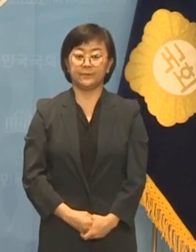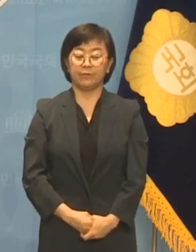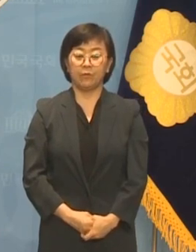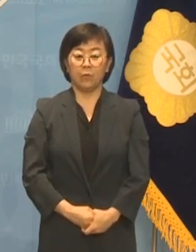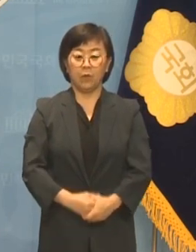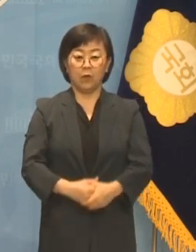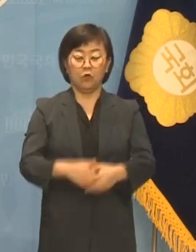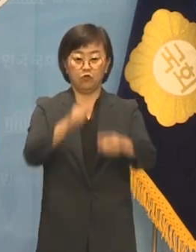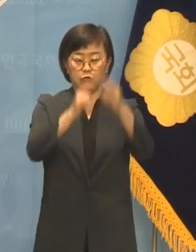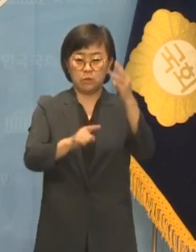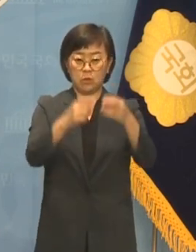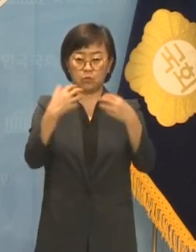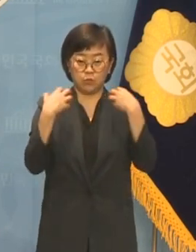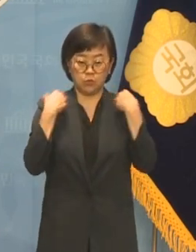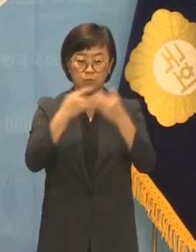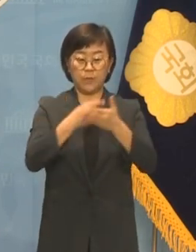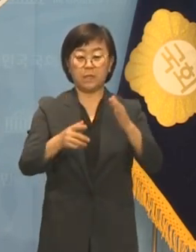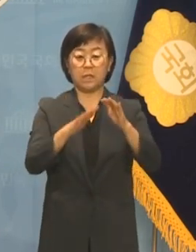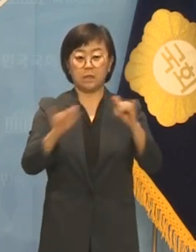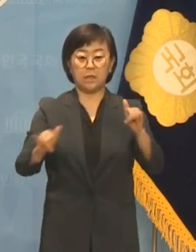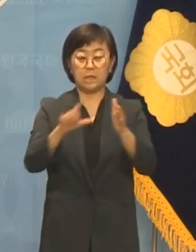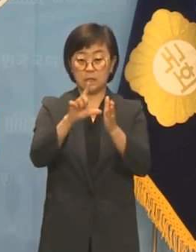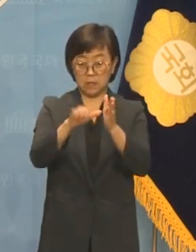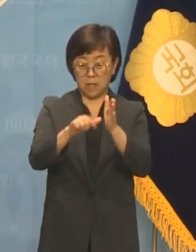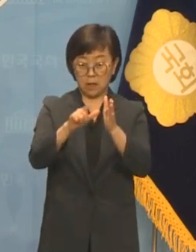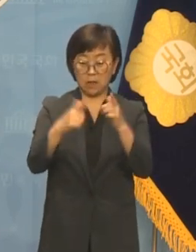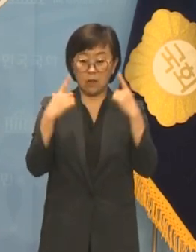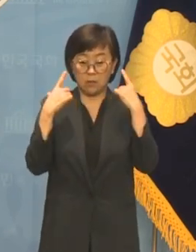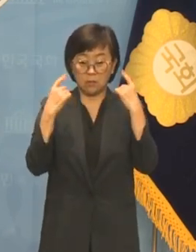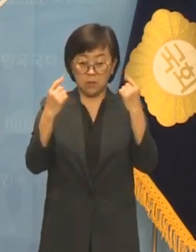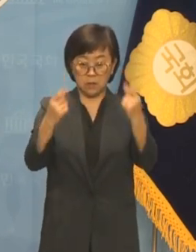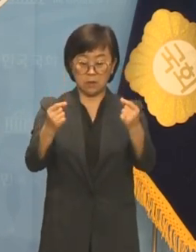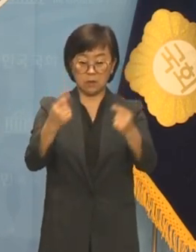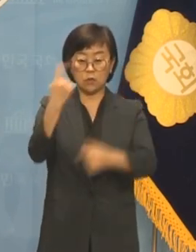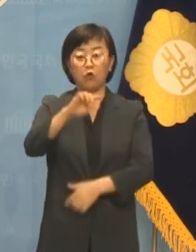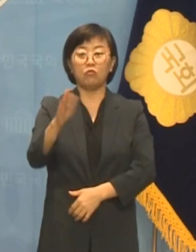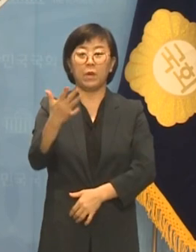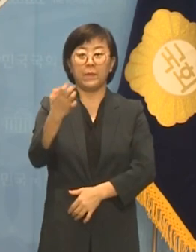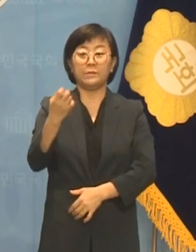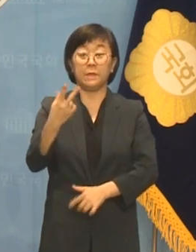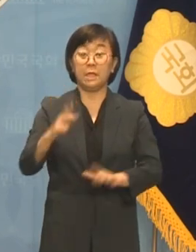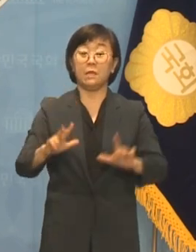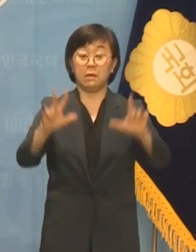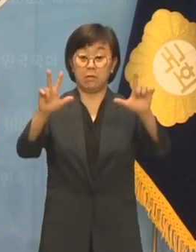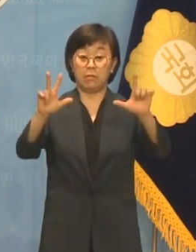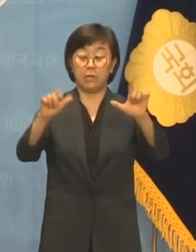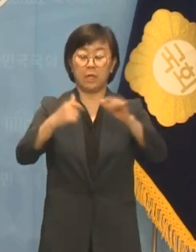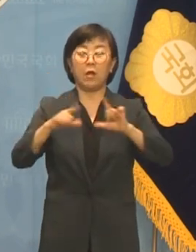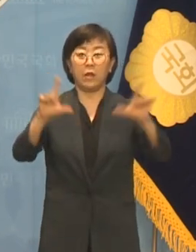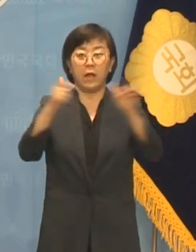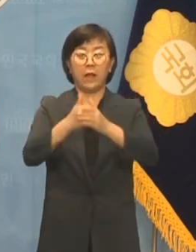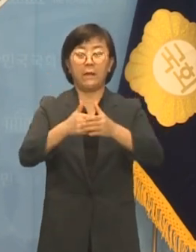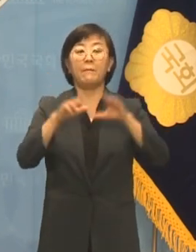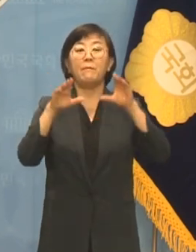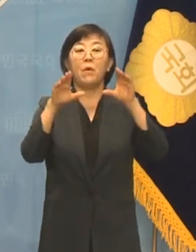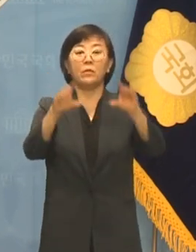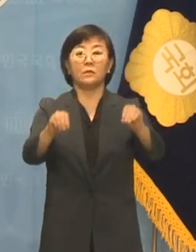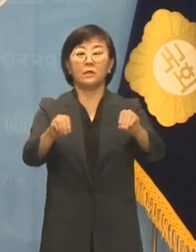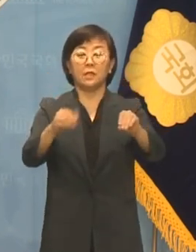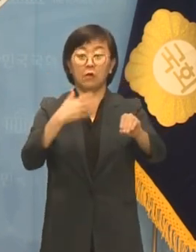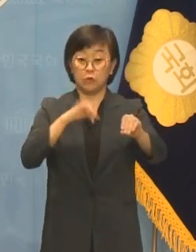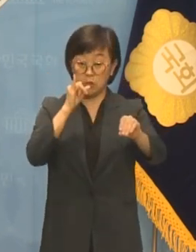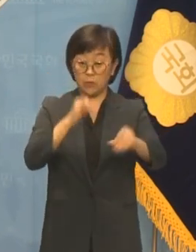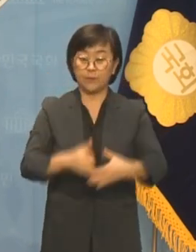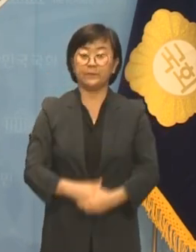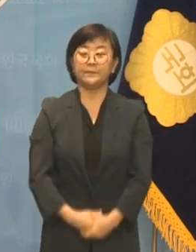윤석열 정부는 피해자들의 시간이 여전히 1987년에 멈춰있다는 사실을 알고